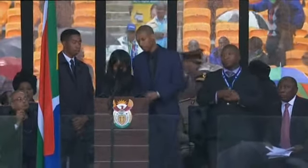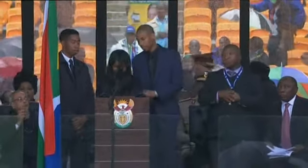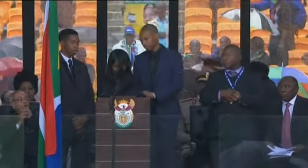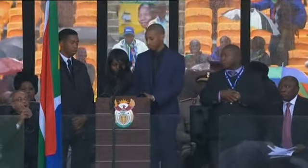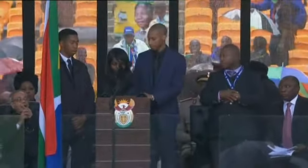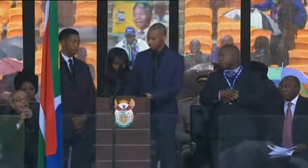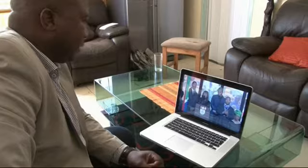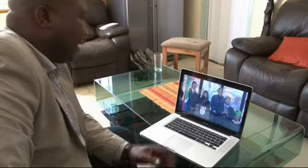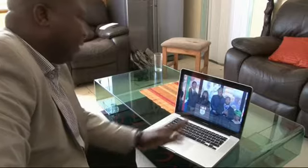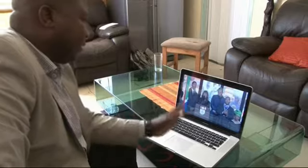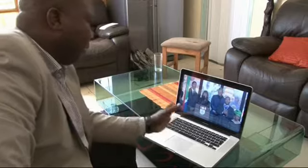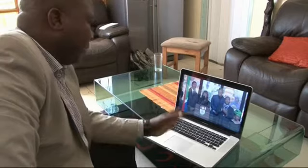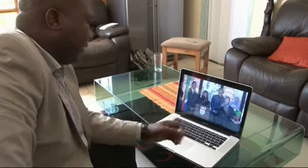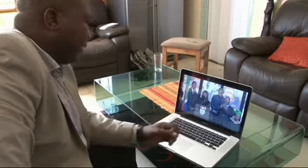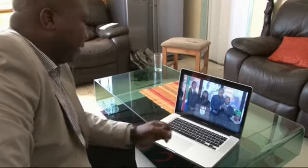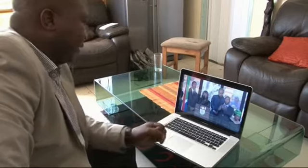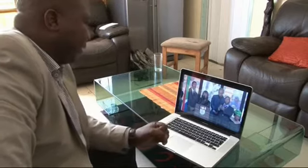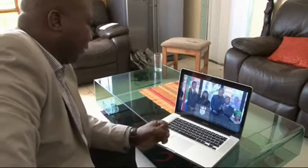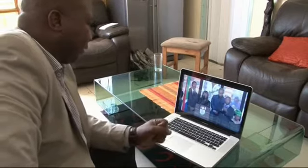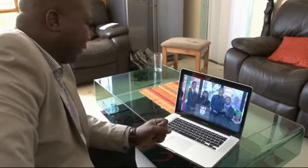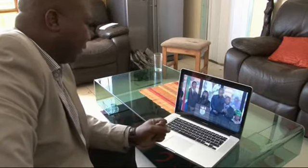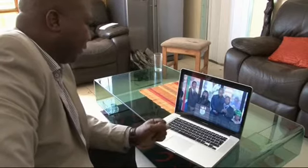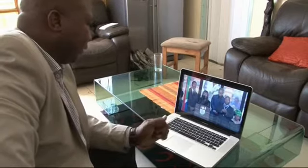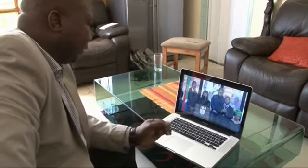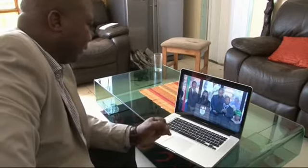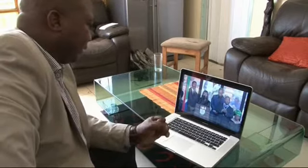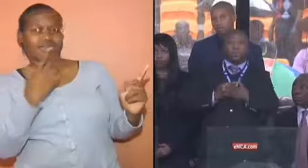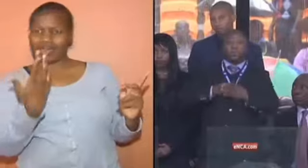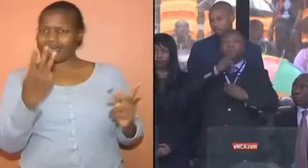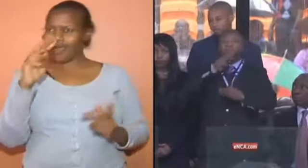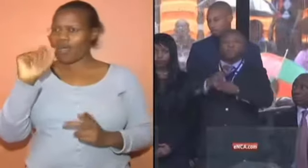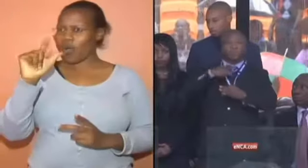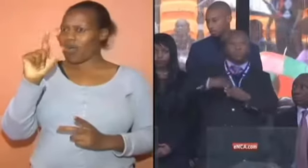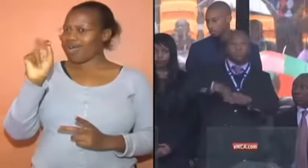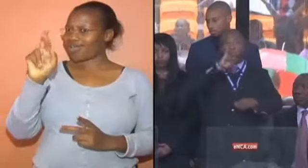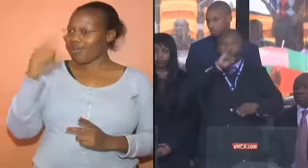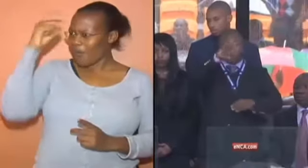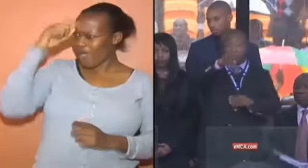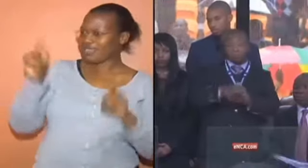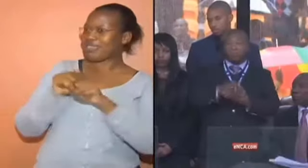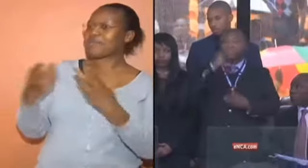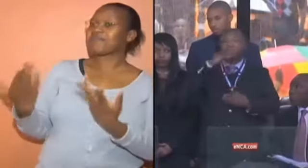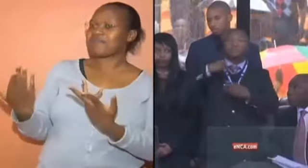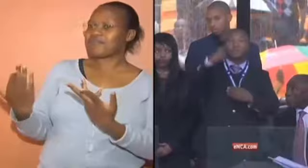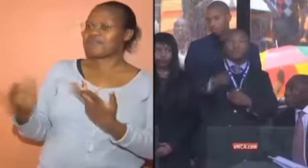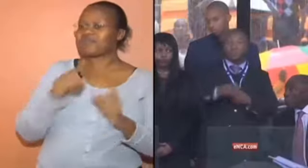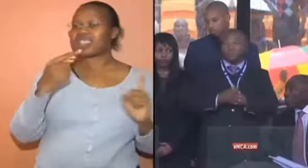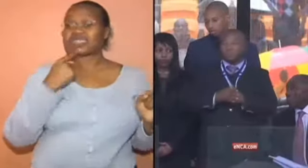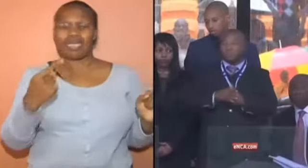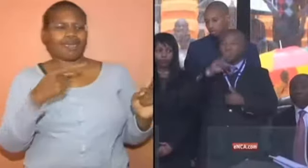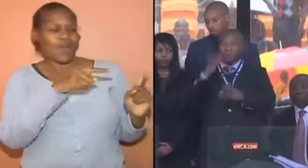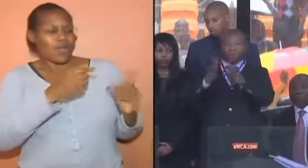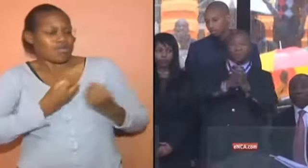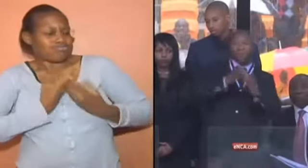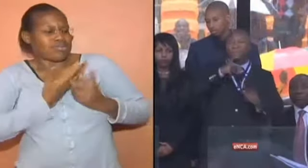discursos oficiales. No me acuerdo de nada, en absoluto. La Federación de Sordos de Sudáfrica denuncia que es un impostor.